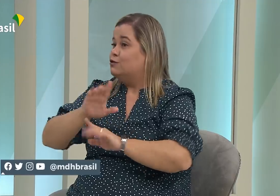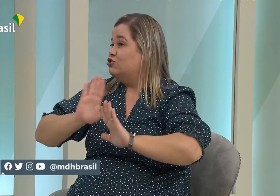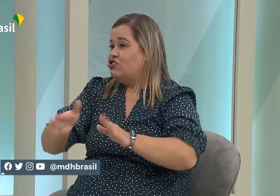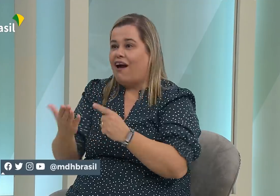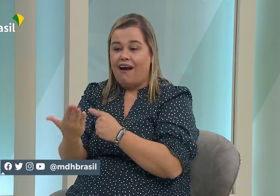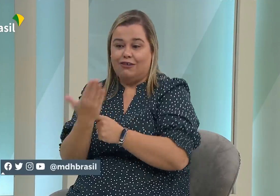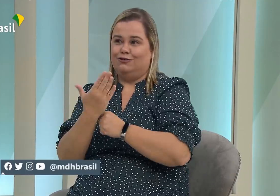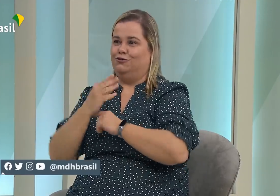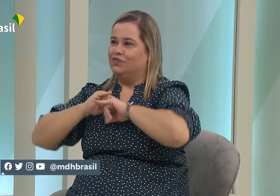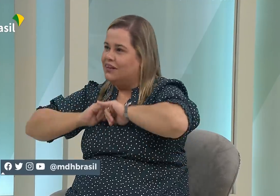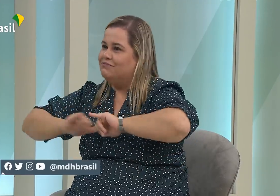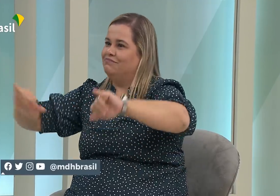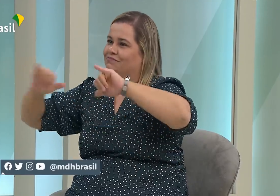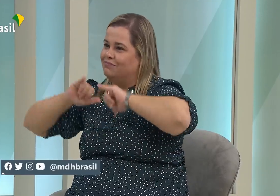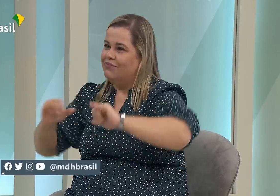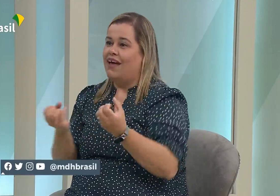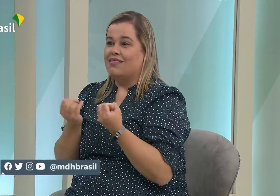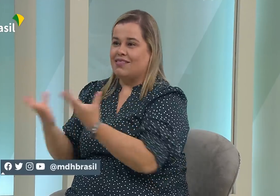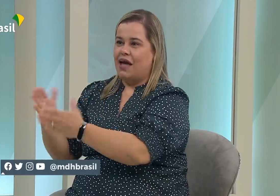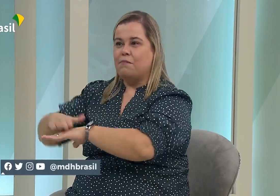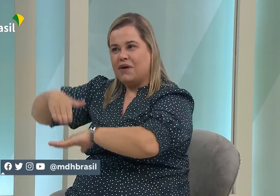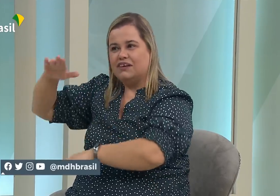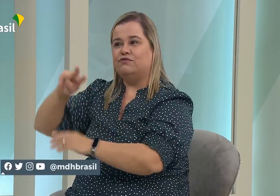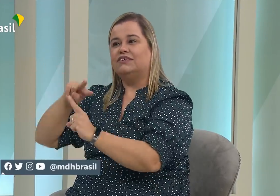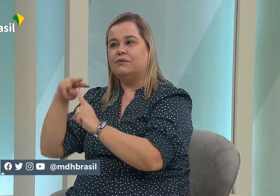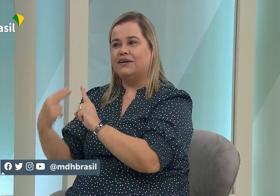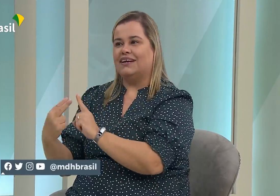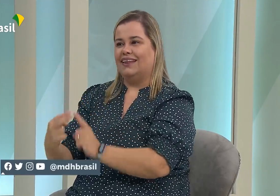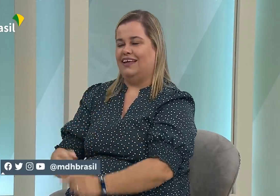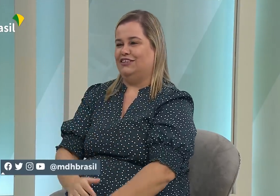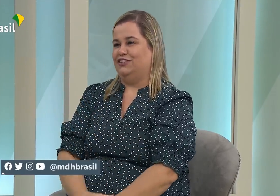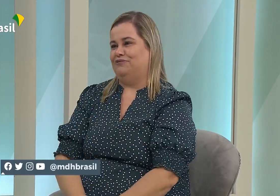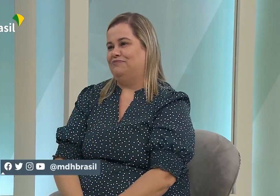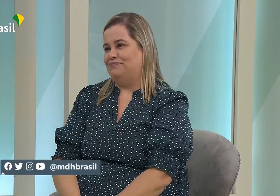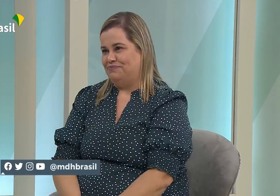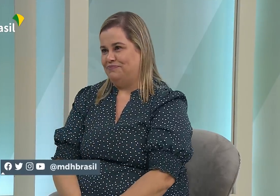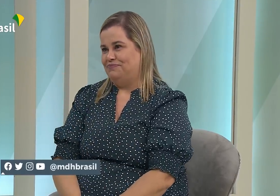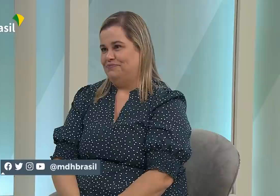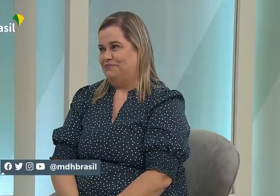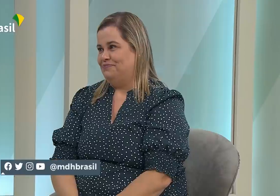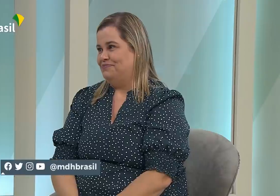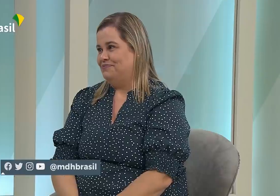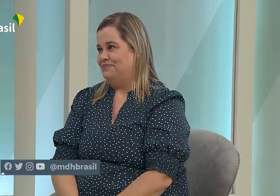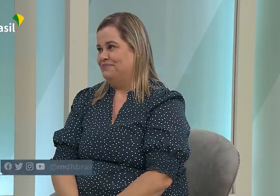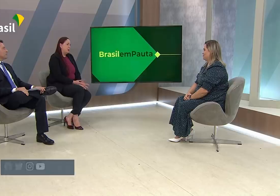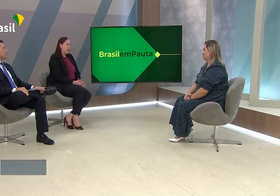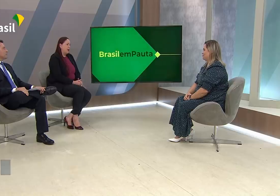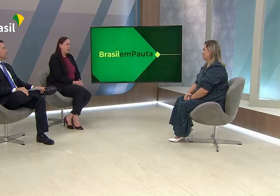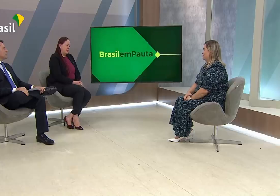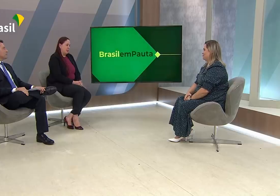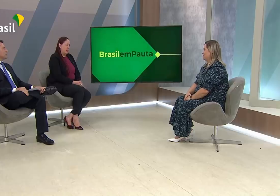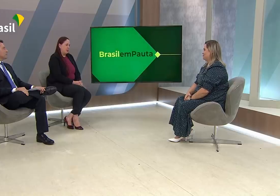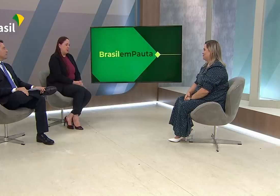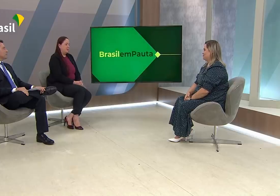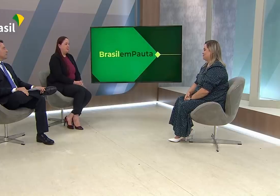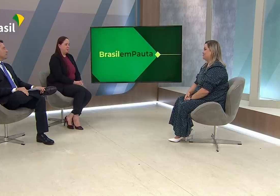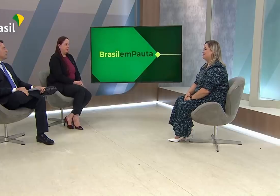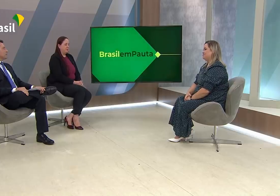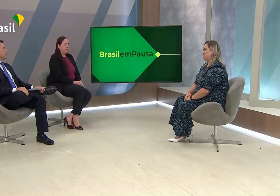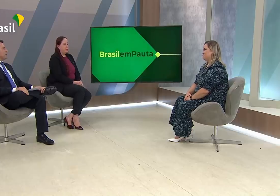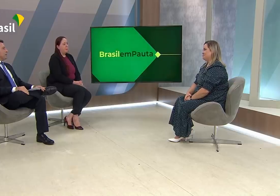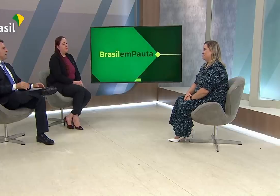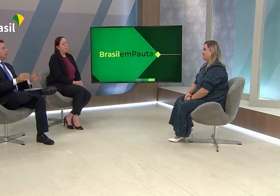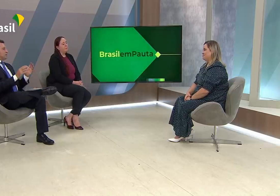Eu respeito o que você quiser colocar. E dessa maneira, gente pretende que tenhamos uma maior visibilidade.